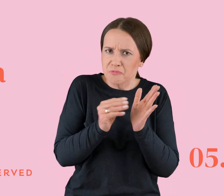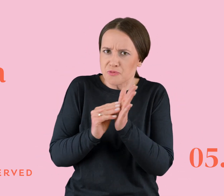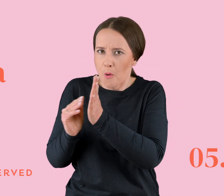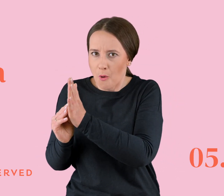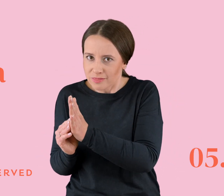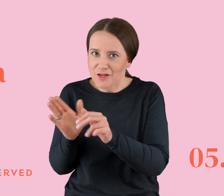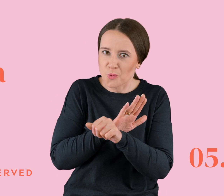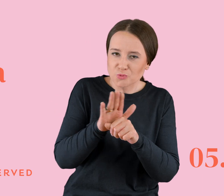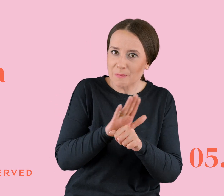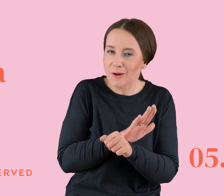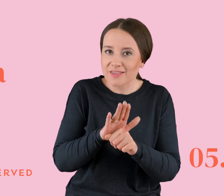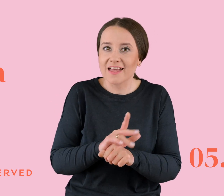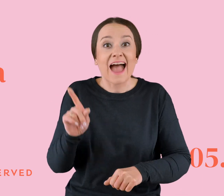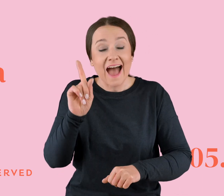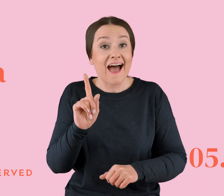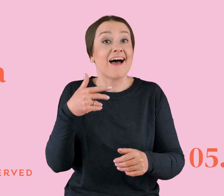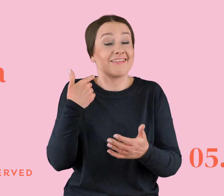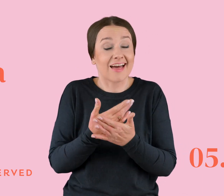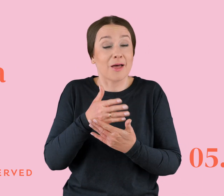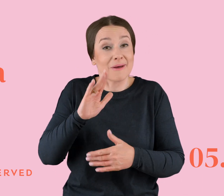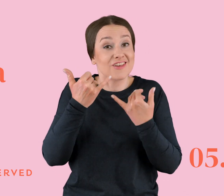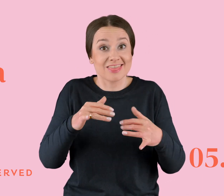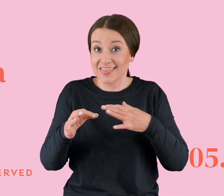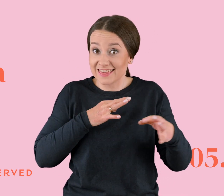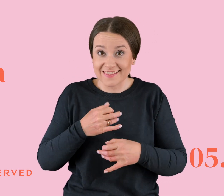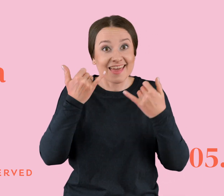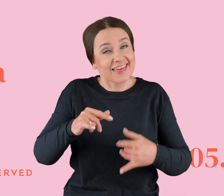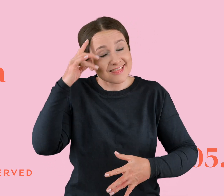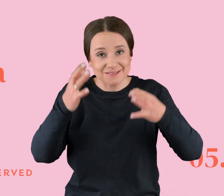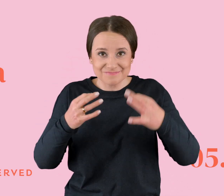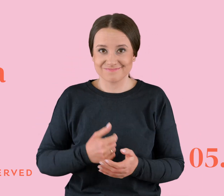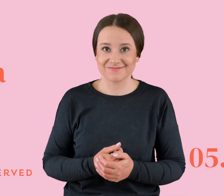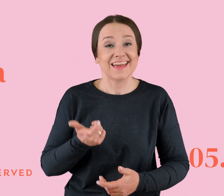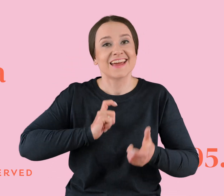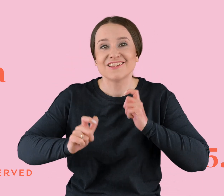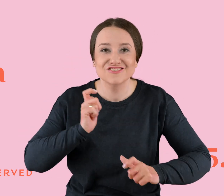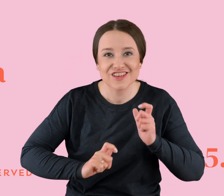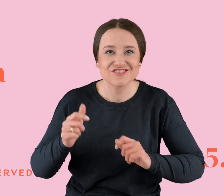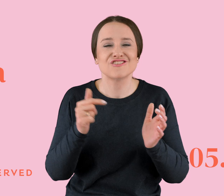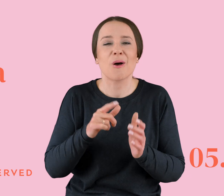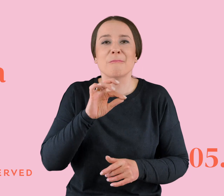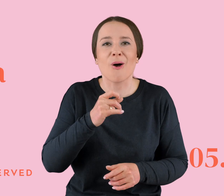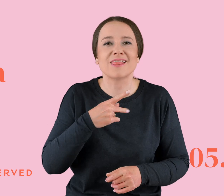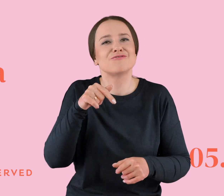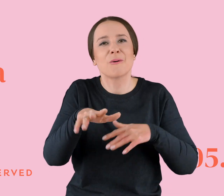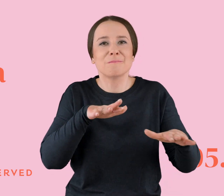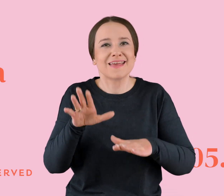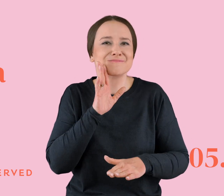no dlatego pewnie jeszcze się pojawią inne historie i inne do nich refleksje, no. I cieszę się, że w ogóle ten podcast to jest takie miejsce, gdzie każda idiotka może być